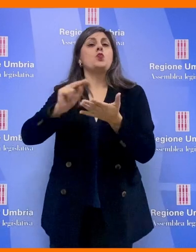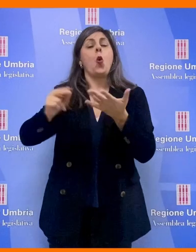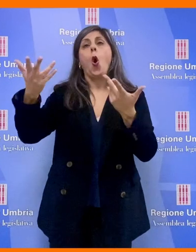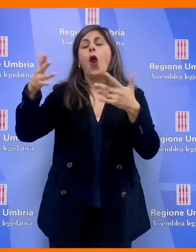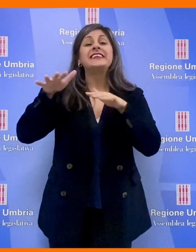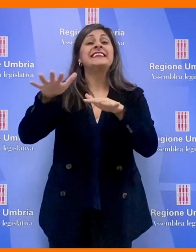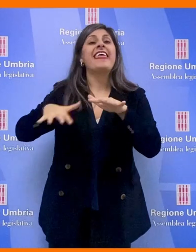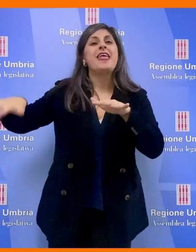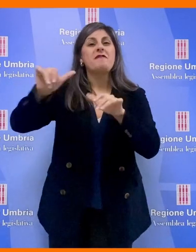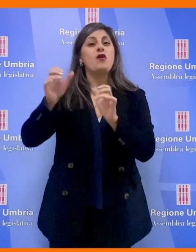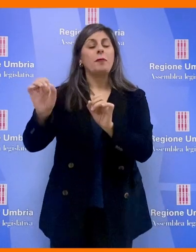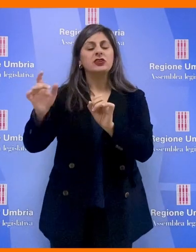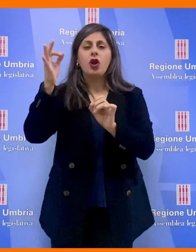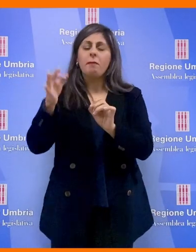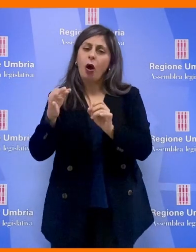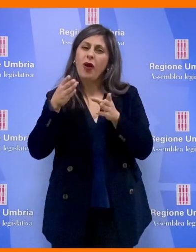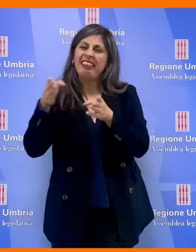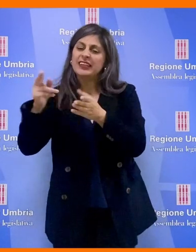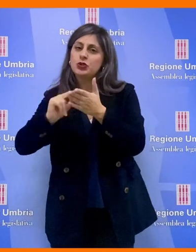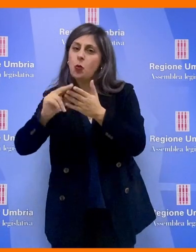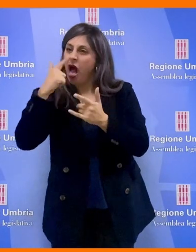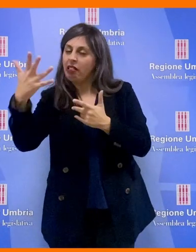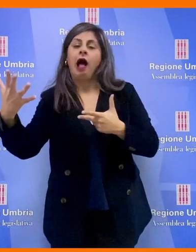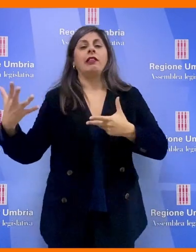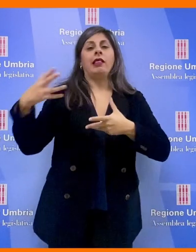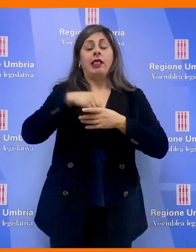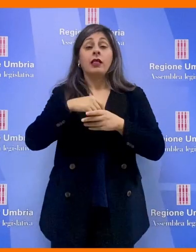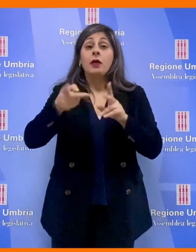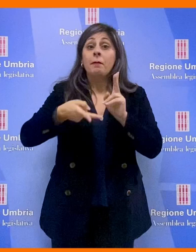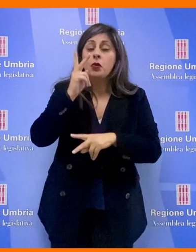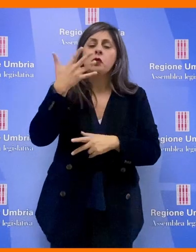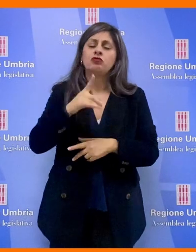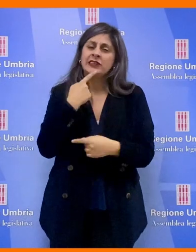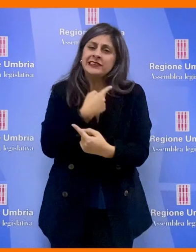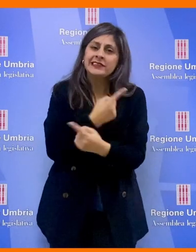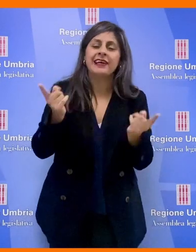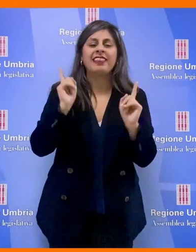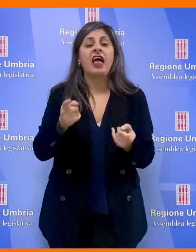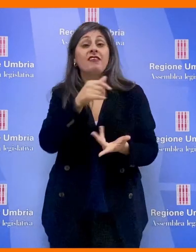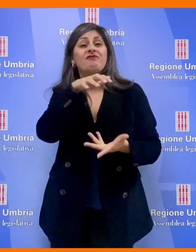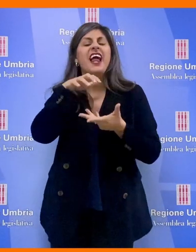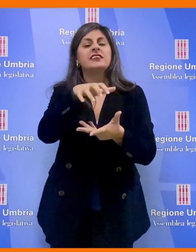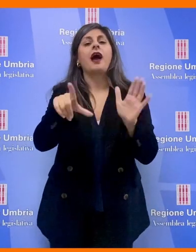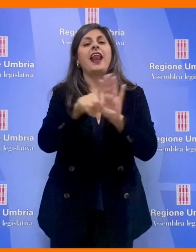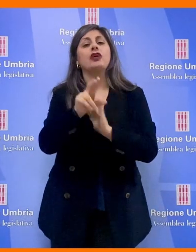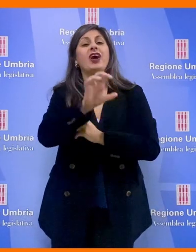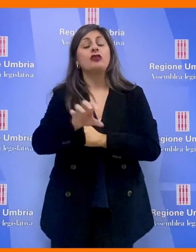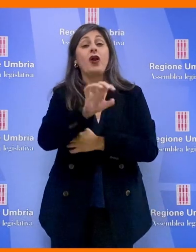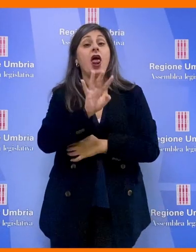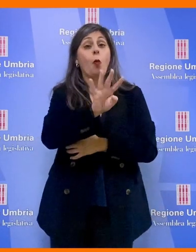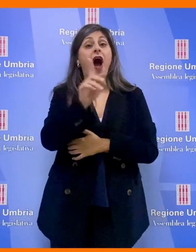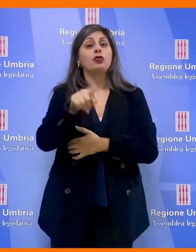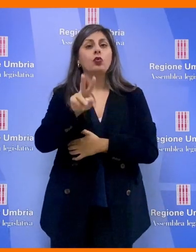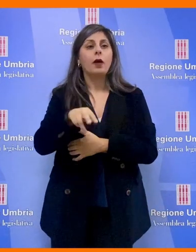scolastico e formativo negli indirizzi attinenti. Soprattutto è stata rimarcata la necessità di finanziare la legge regionale